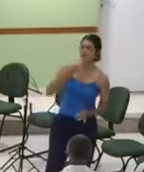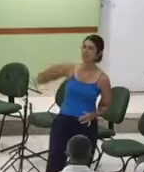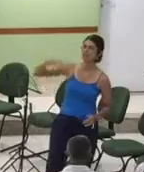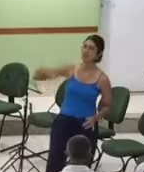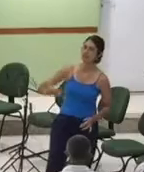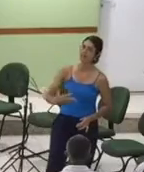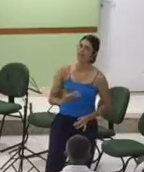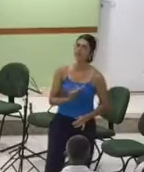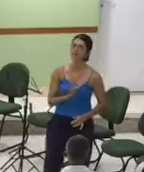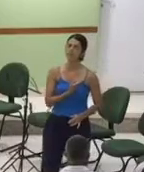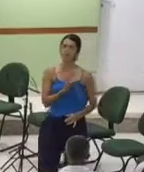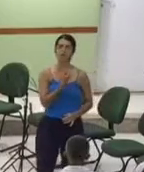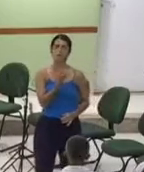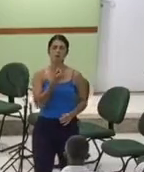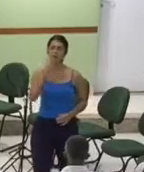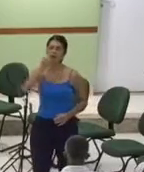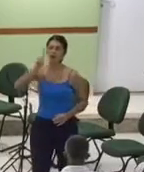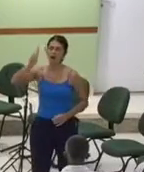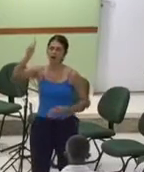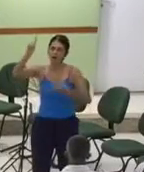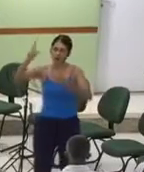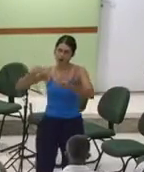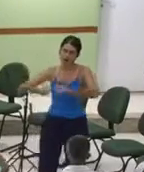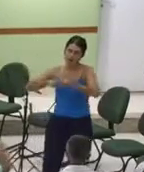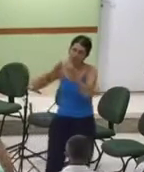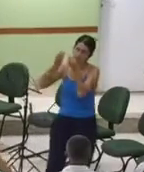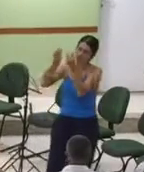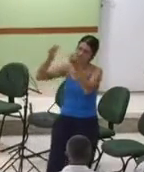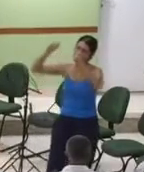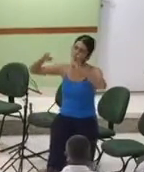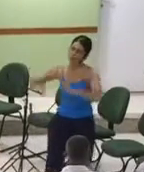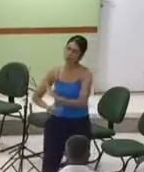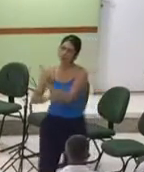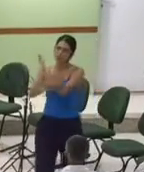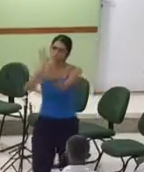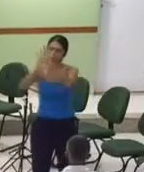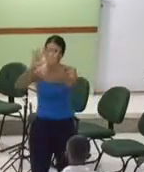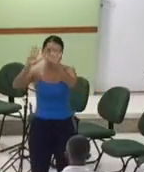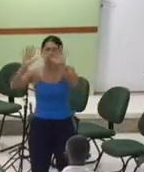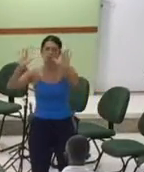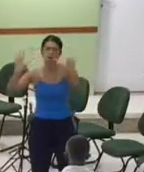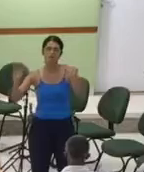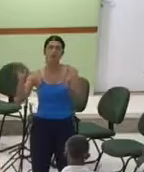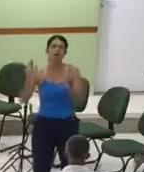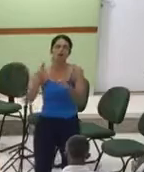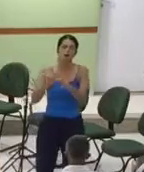a porta